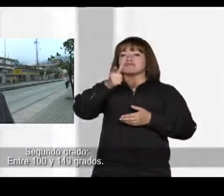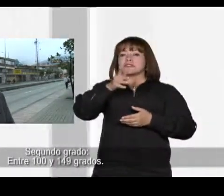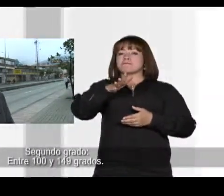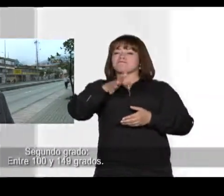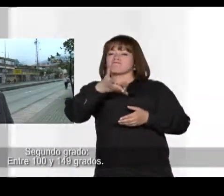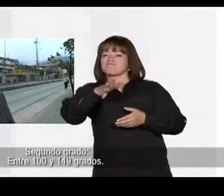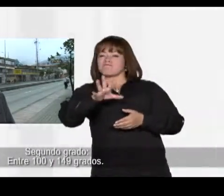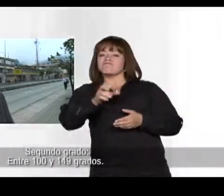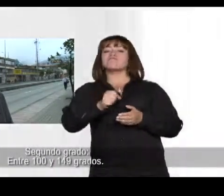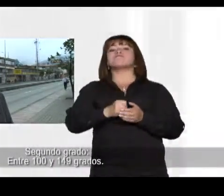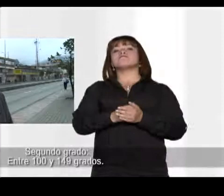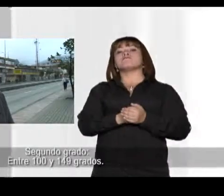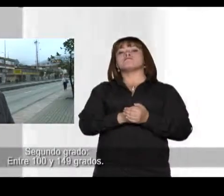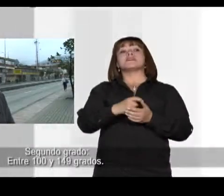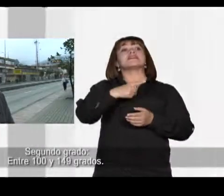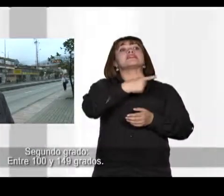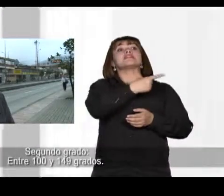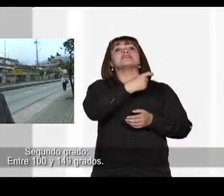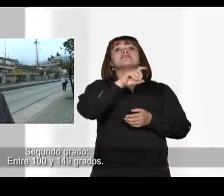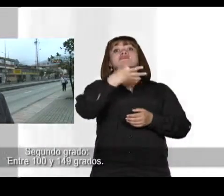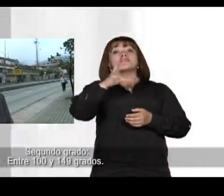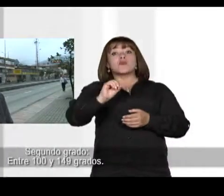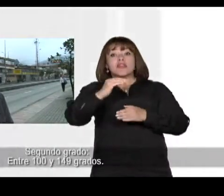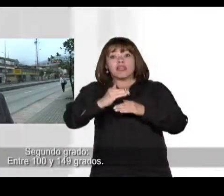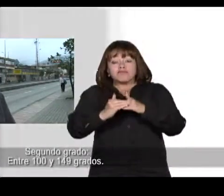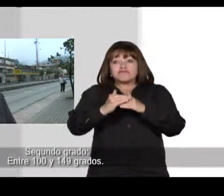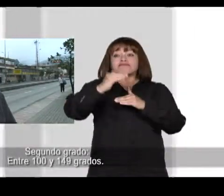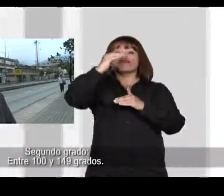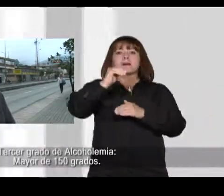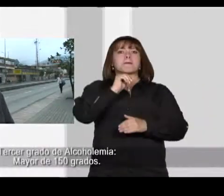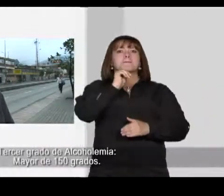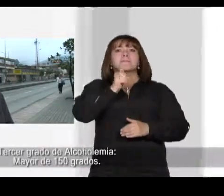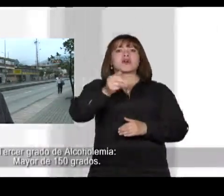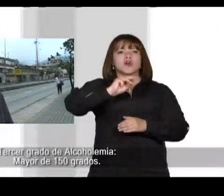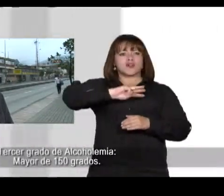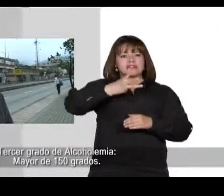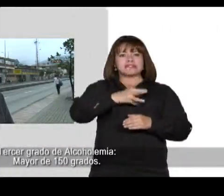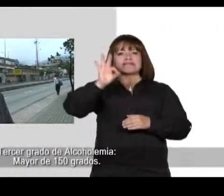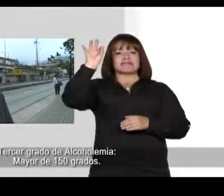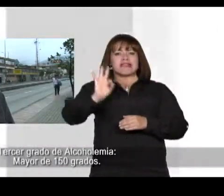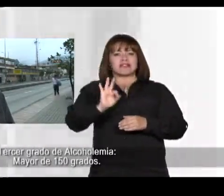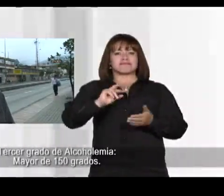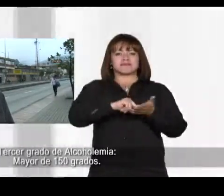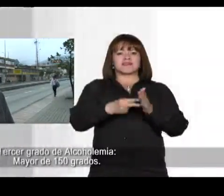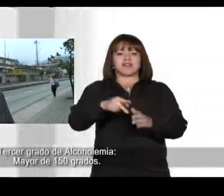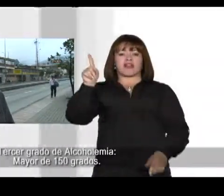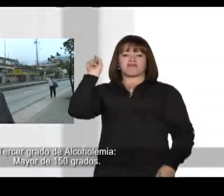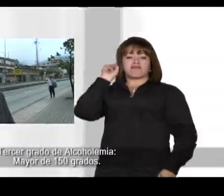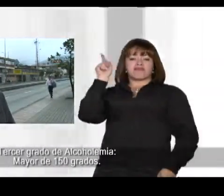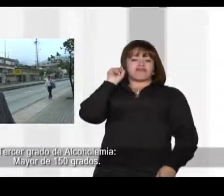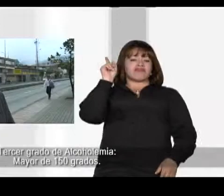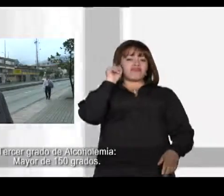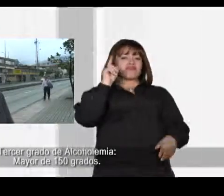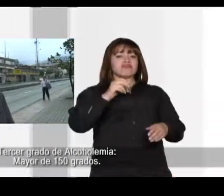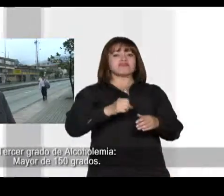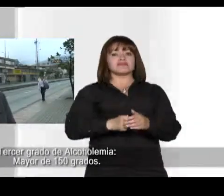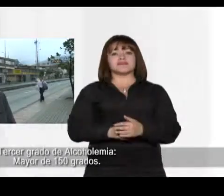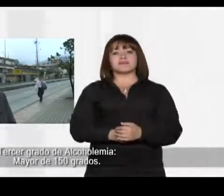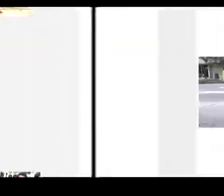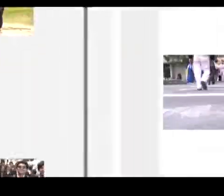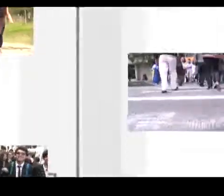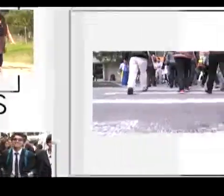Segundo grado entre 100 y 149 grados. Y tercer grado de alcoholemia mayor a 150